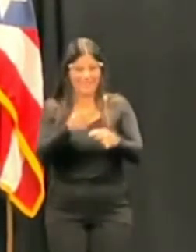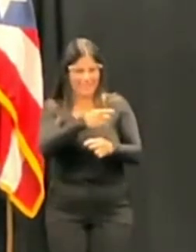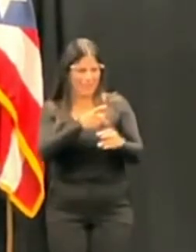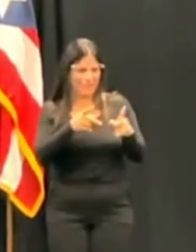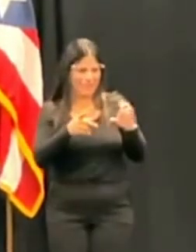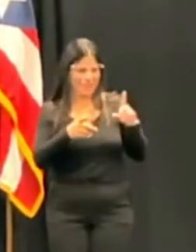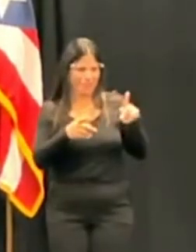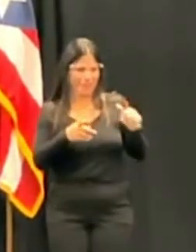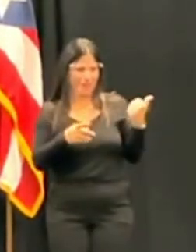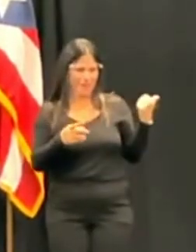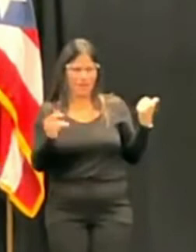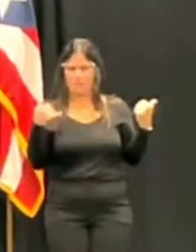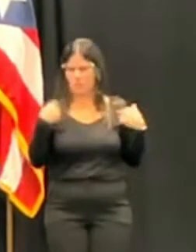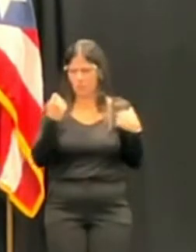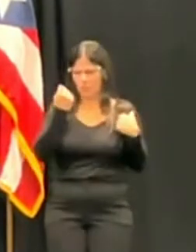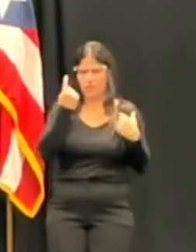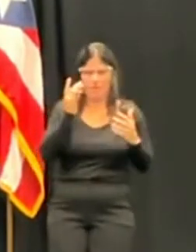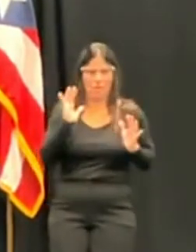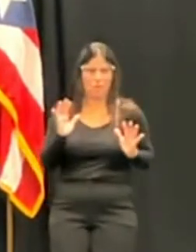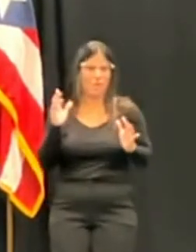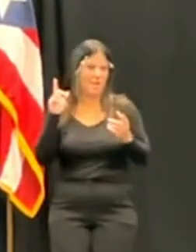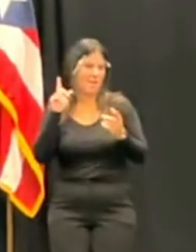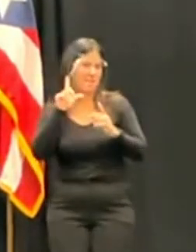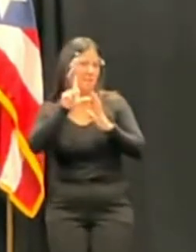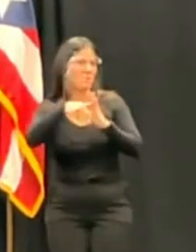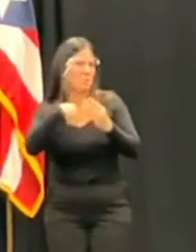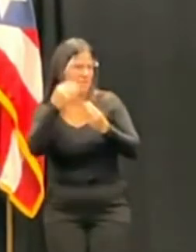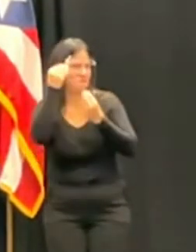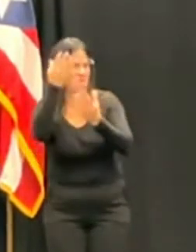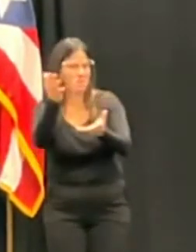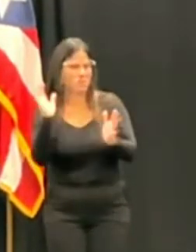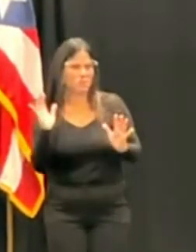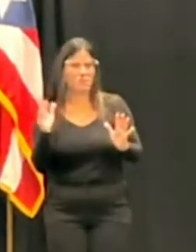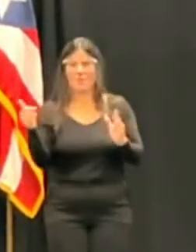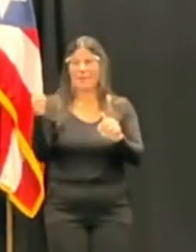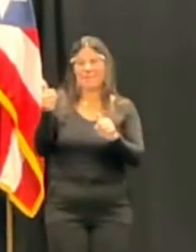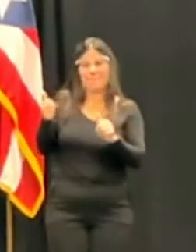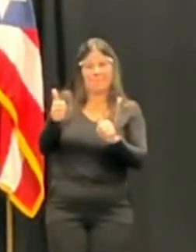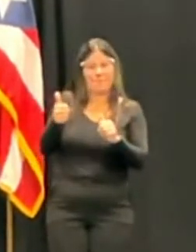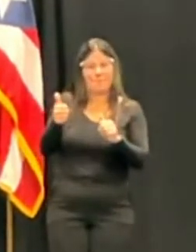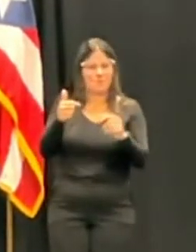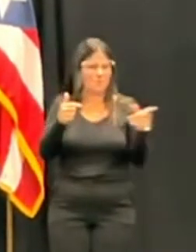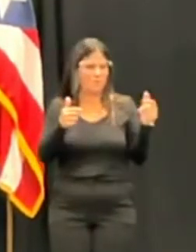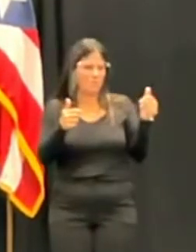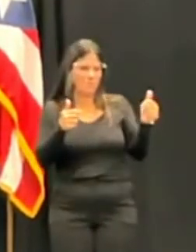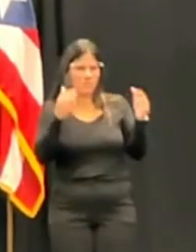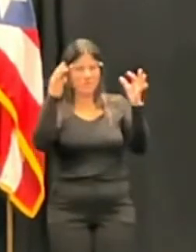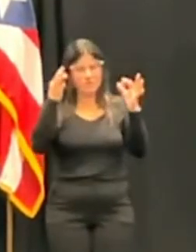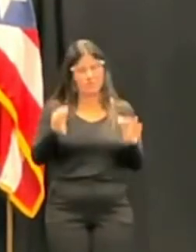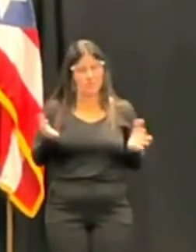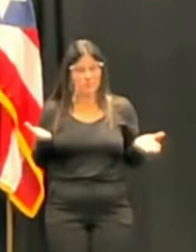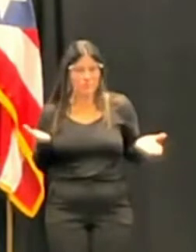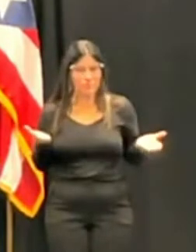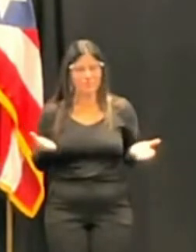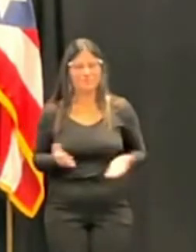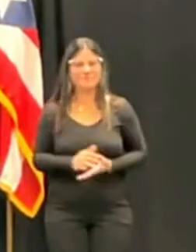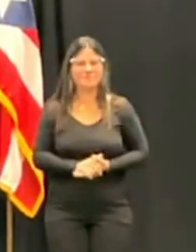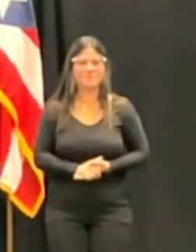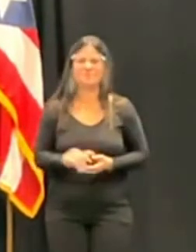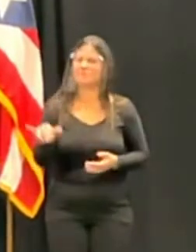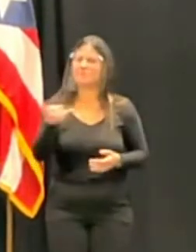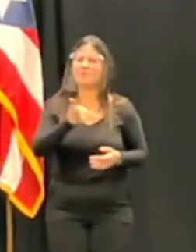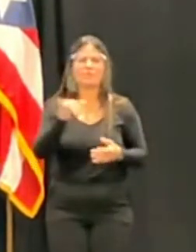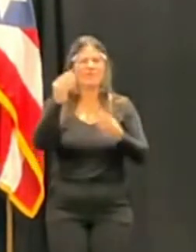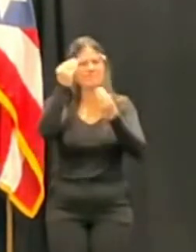entonces una vez notificado, pues es la determinación del señor presidente. De igual manera quiero dejar constatado que también